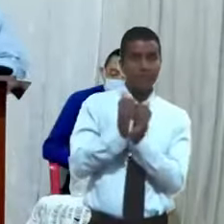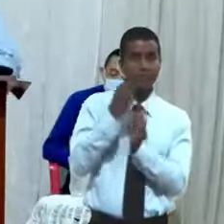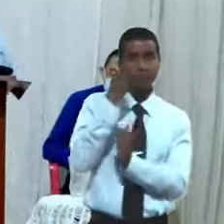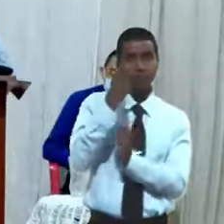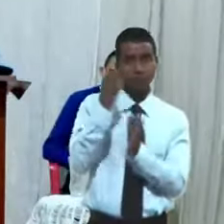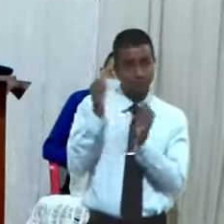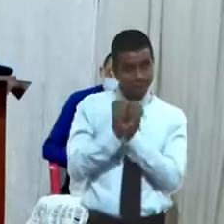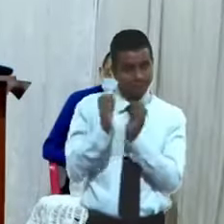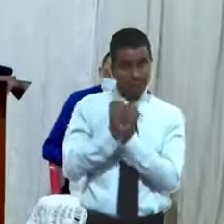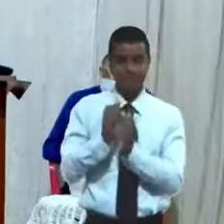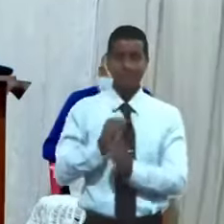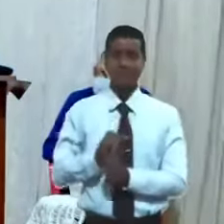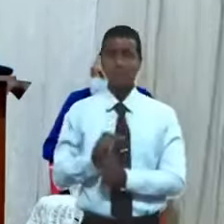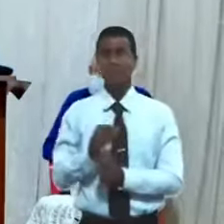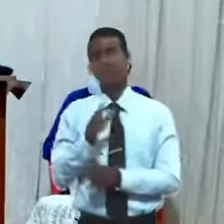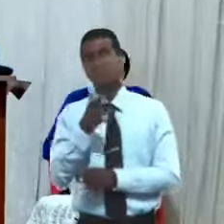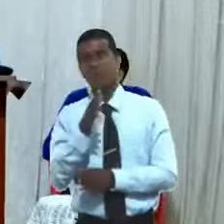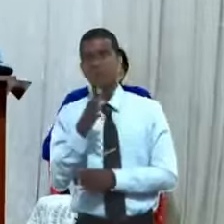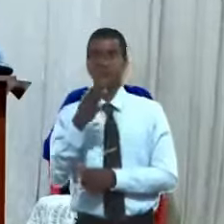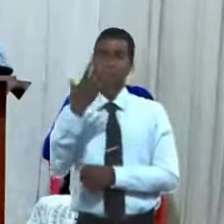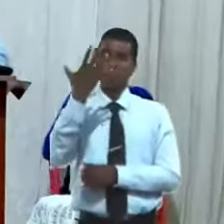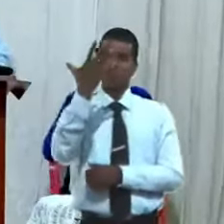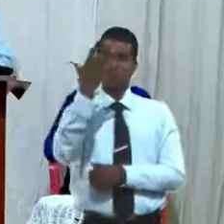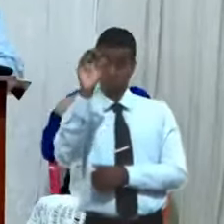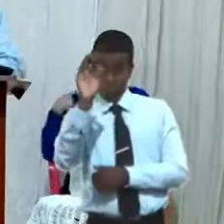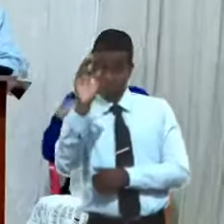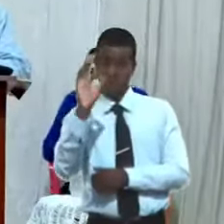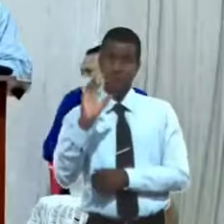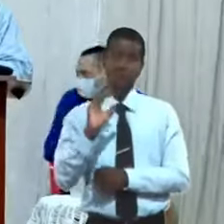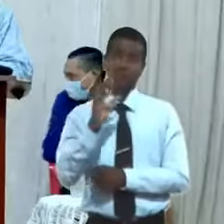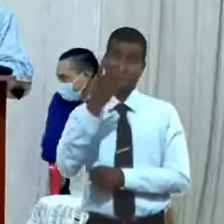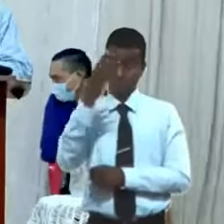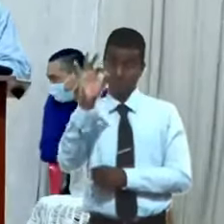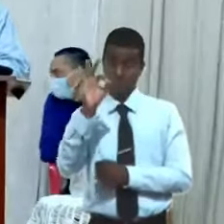de 50 soldados un grupo